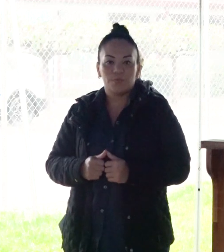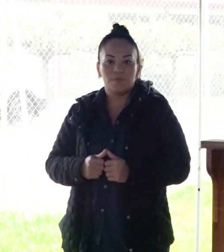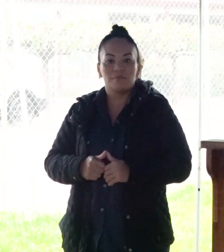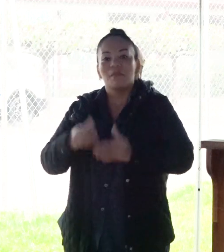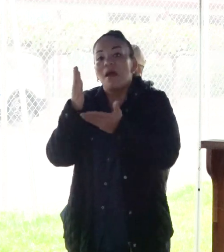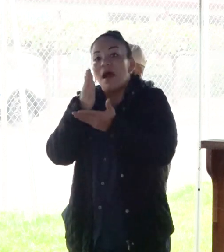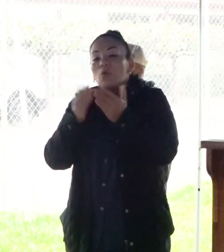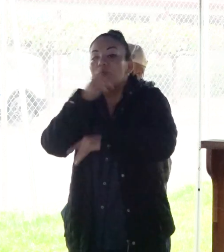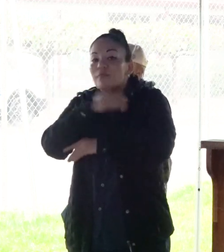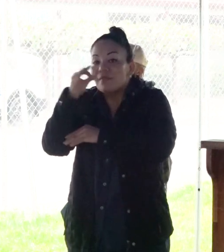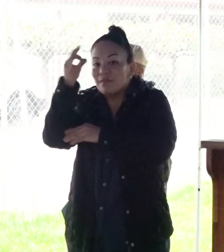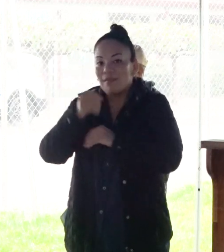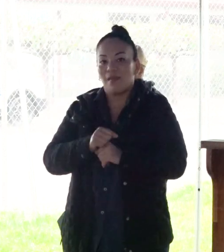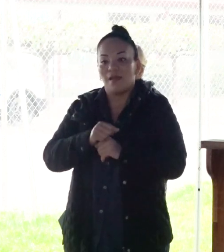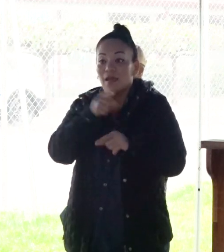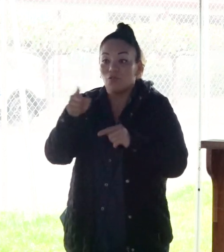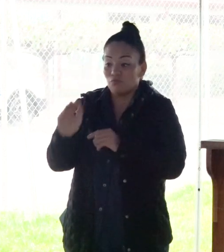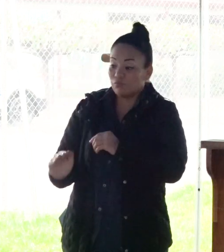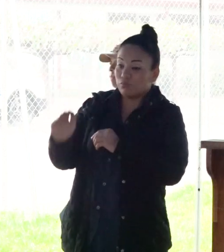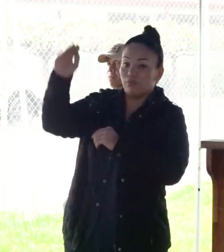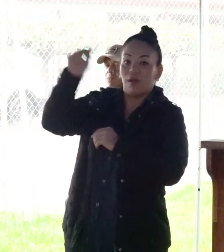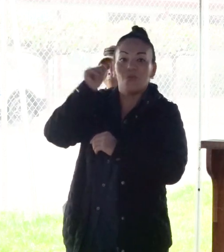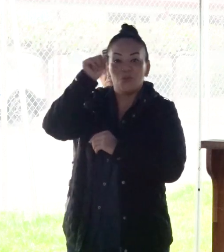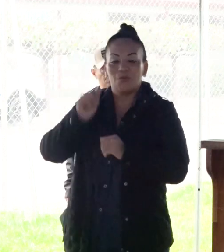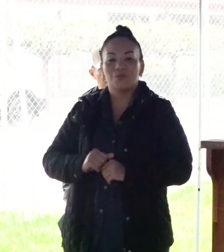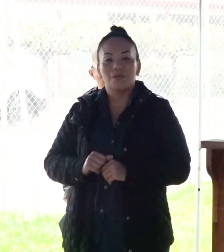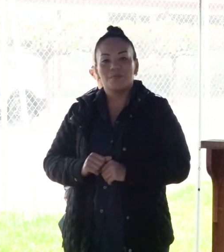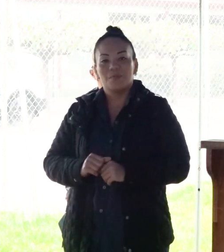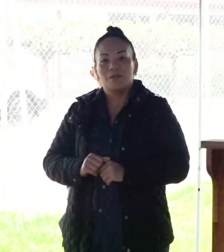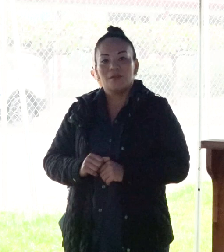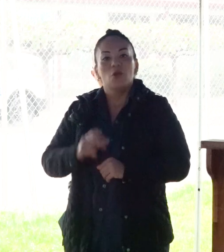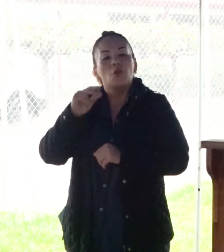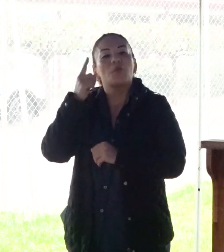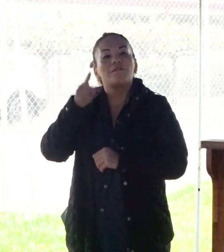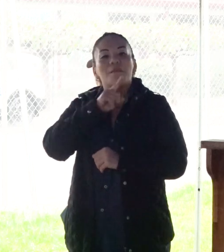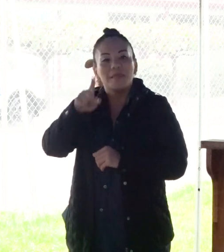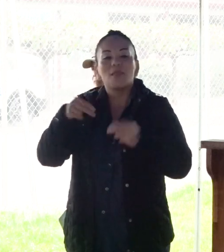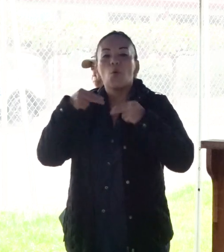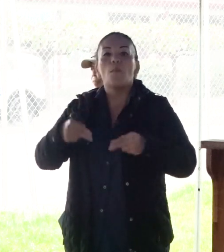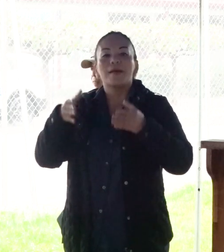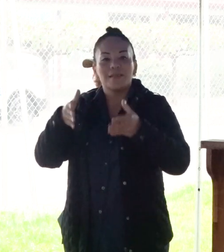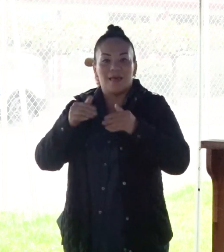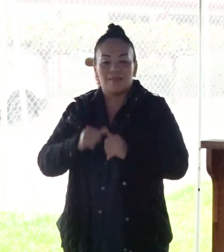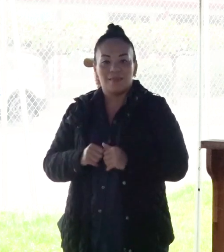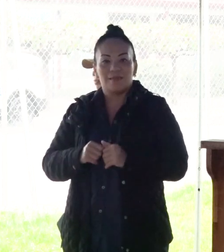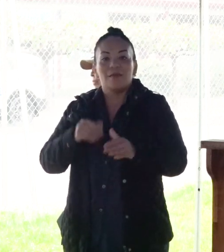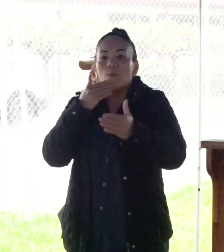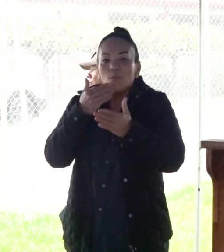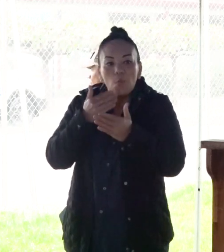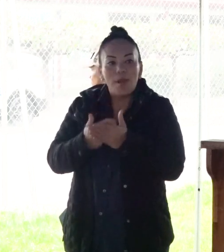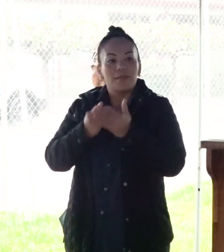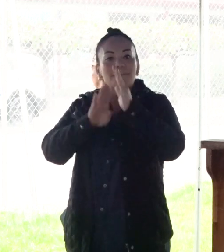que algún día serán mayores. Sino porque la humanidad será tan buena y